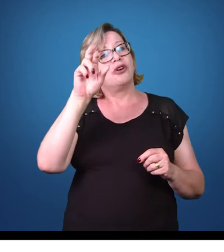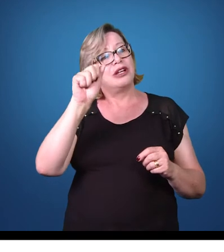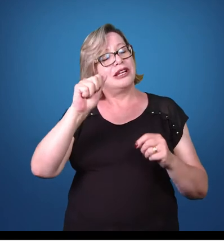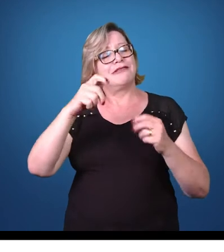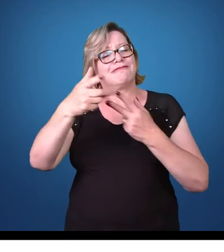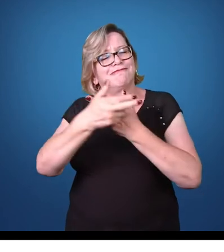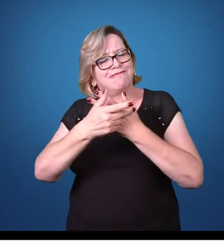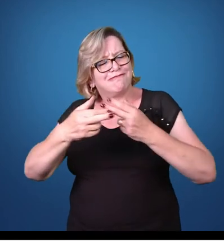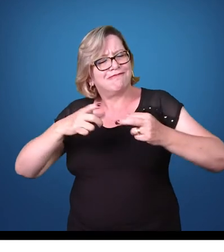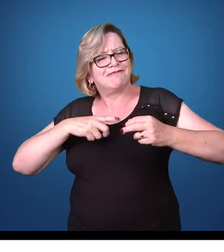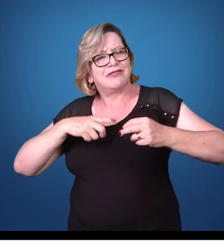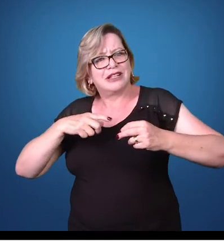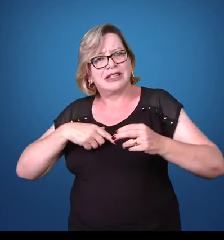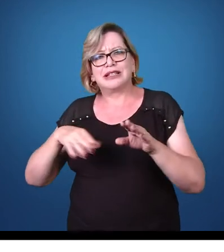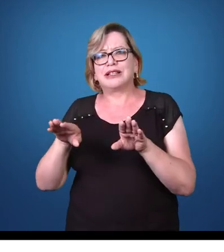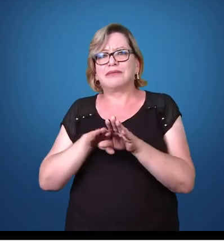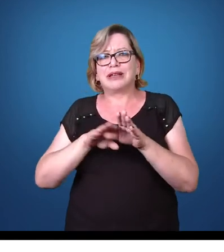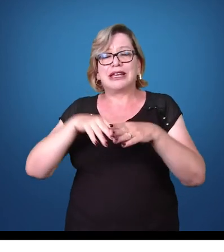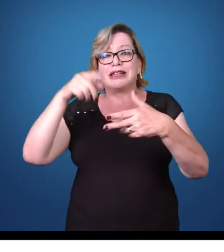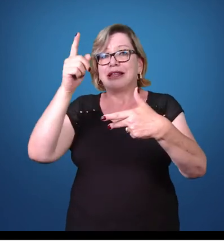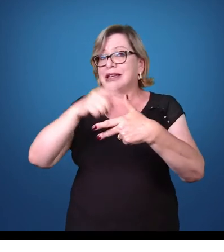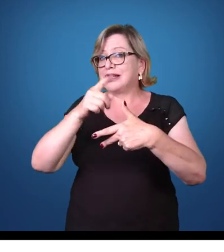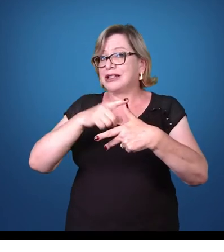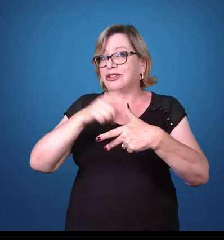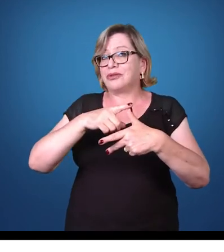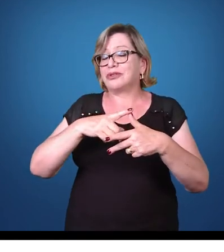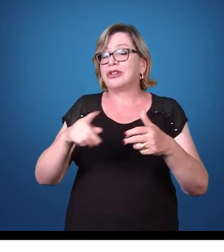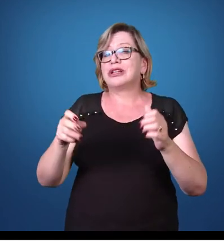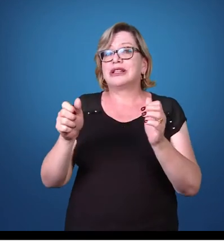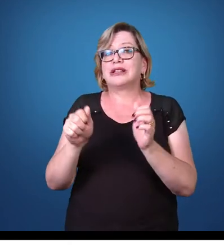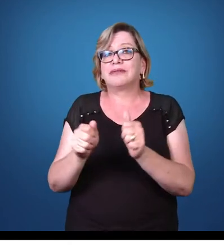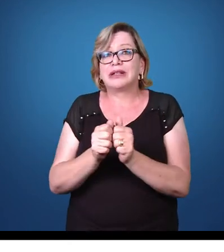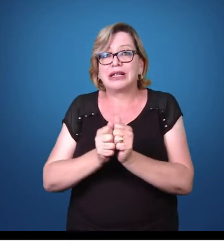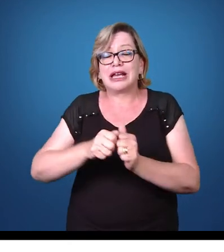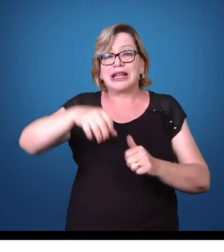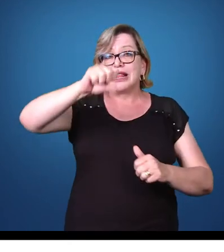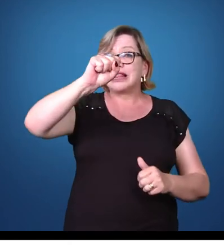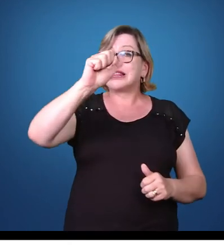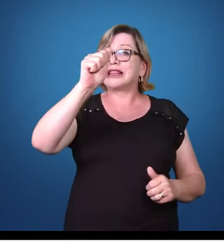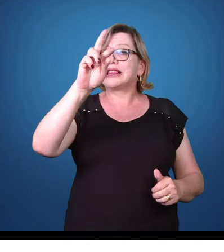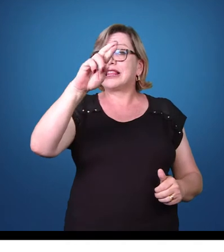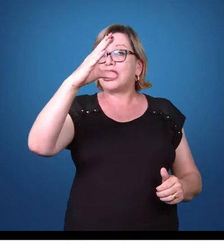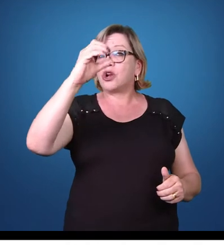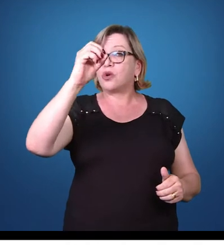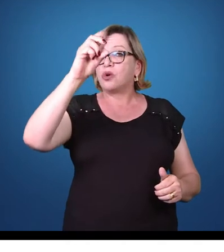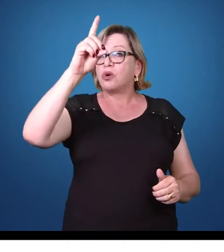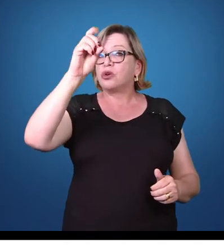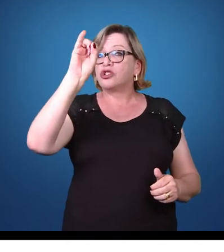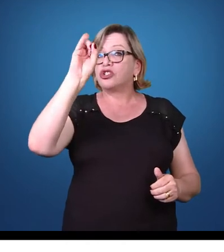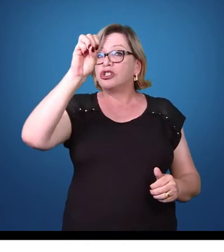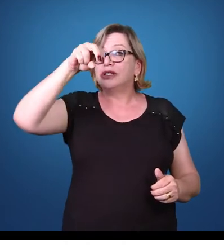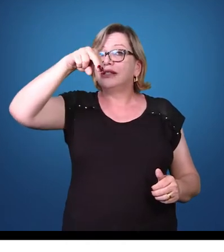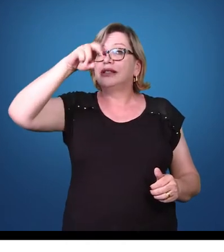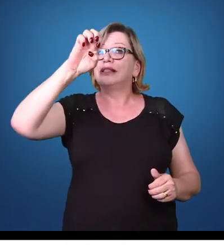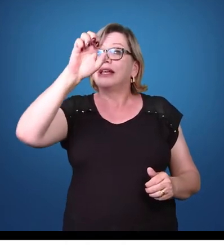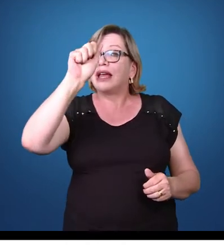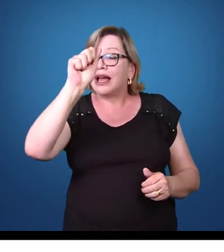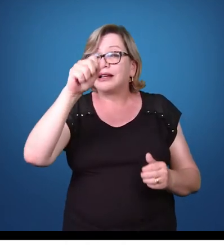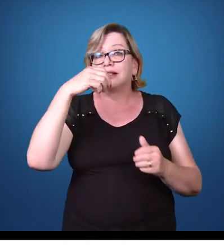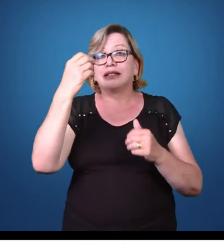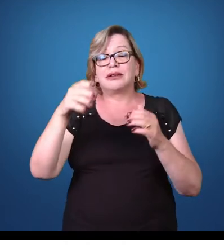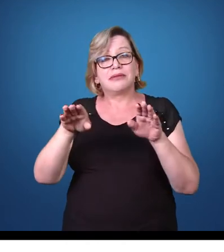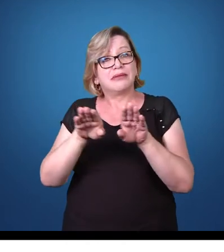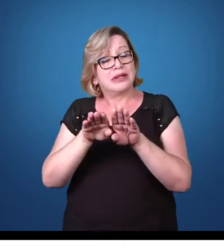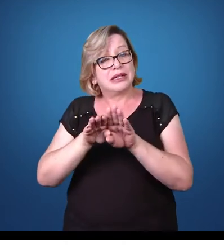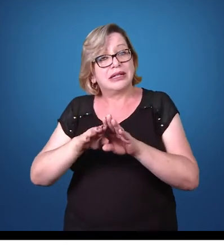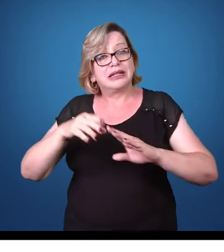risópodos, eles são do subfilo sarcodínia. E já os esporozoários estão presentes